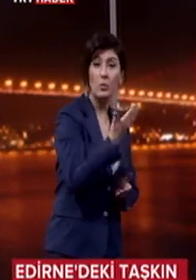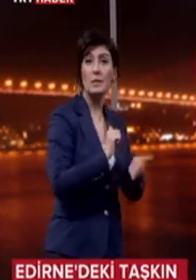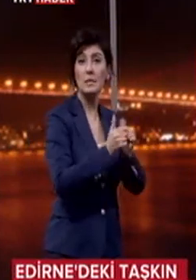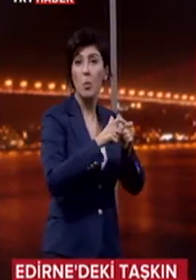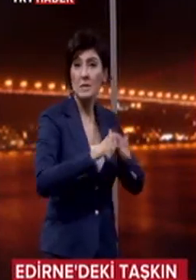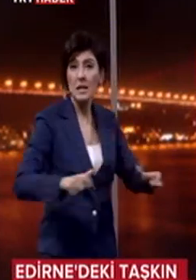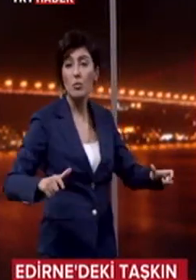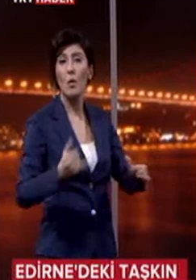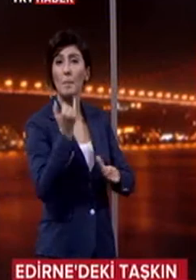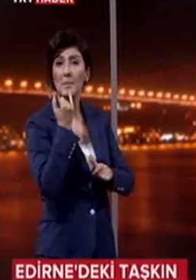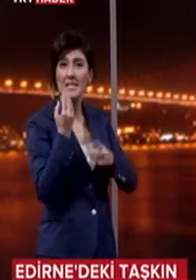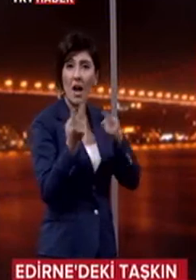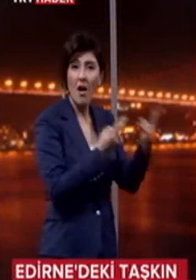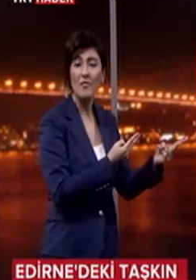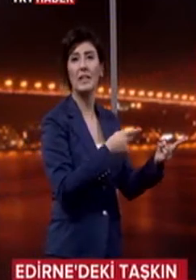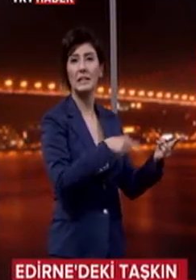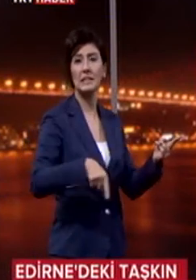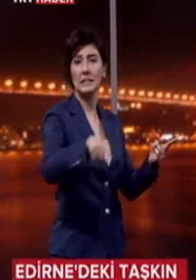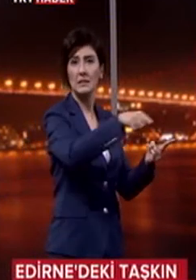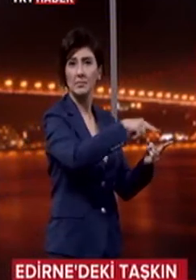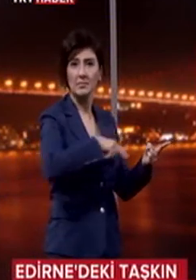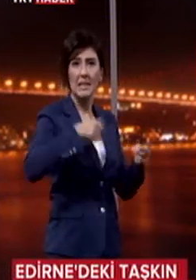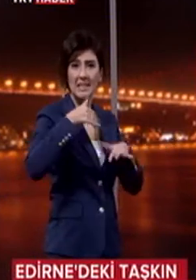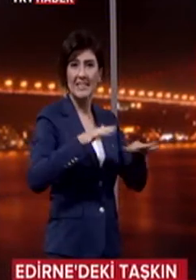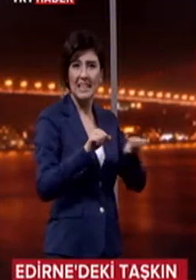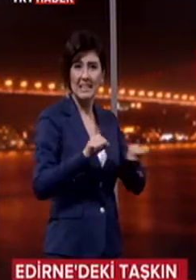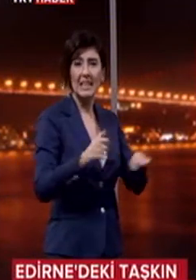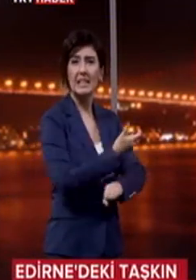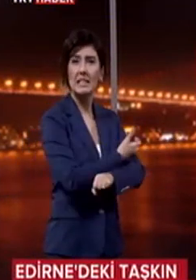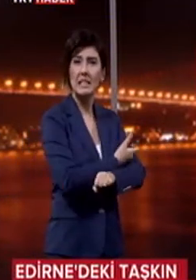salonlarında misafir edilen selzedeleri Kızılay'ın kurduğu seyyar mutfaktan çorba ikram ediliyor.